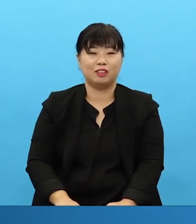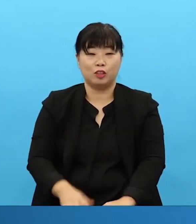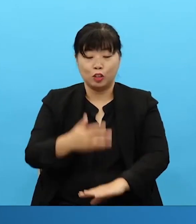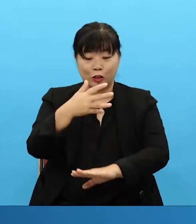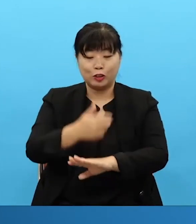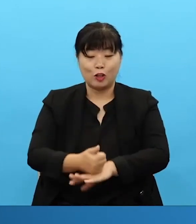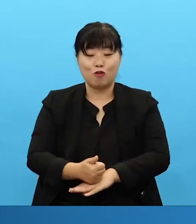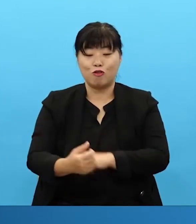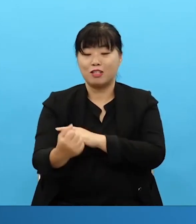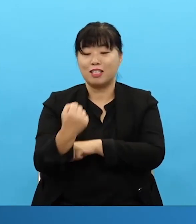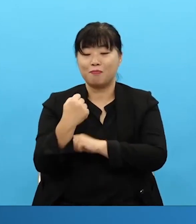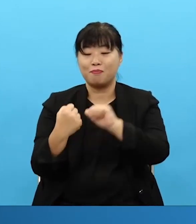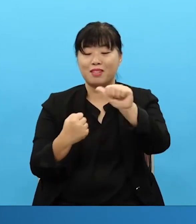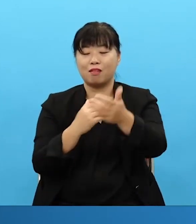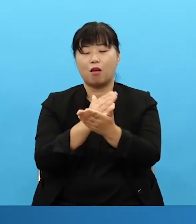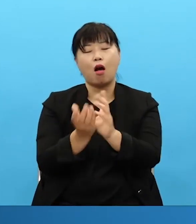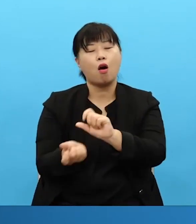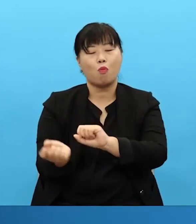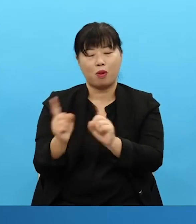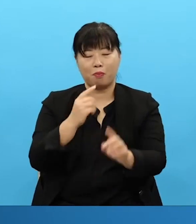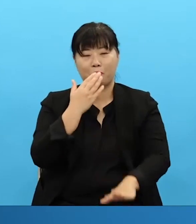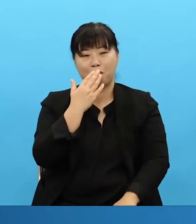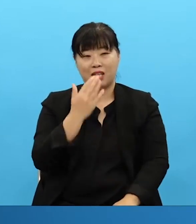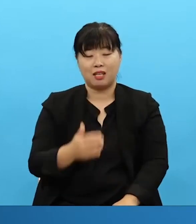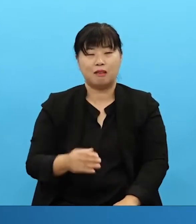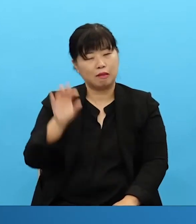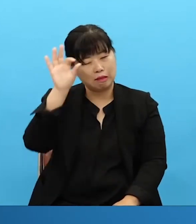Then the five powers are true powers so it's not difficult try finding that.